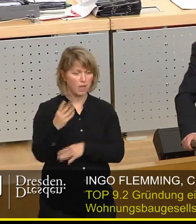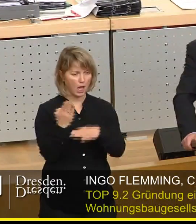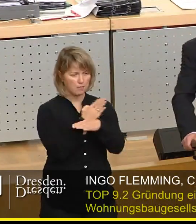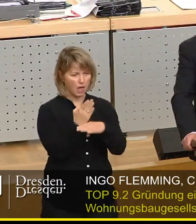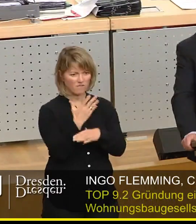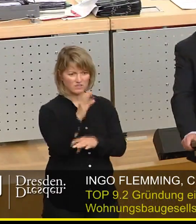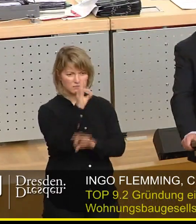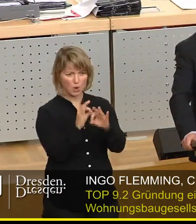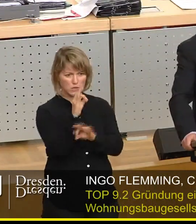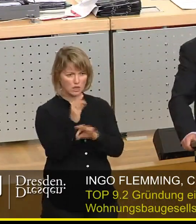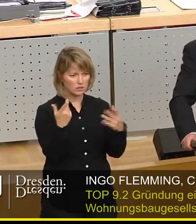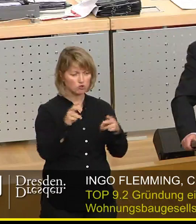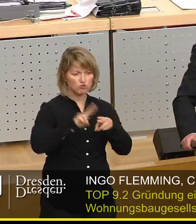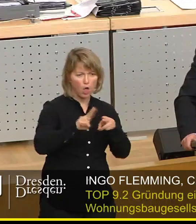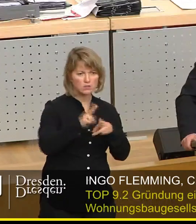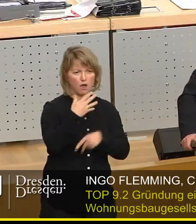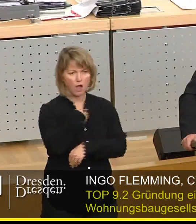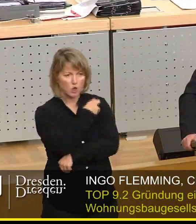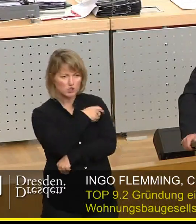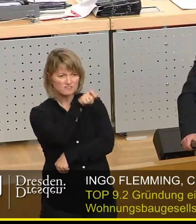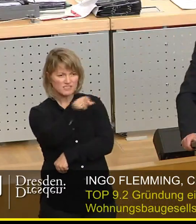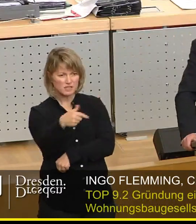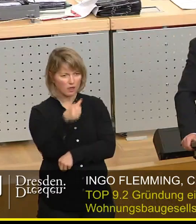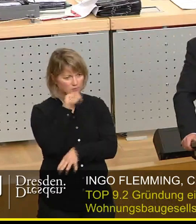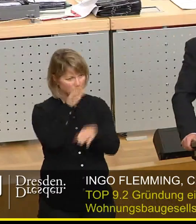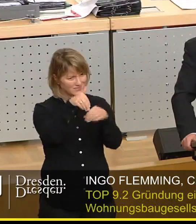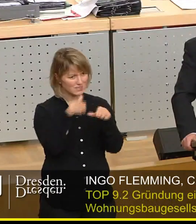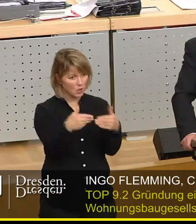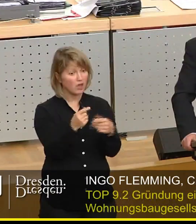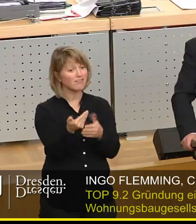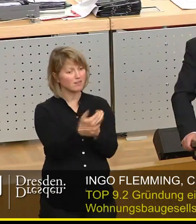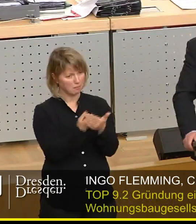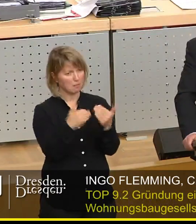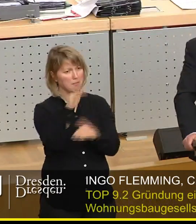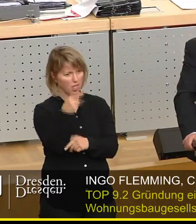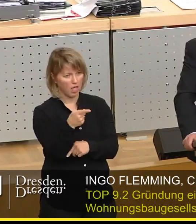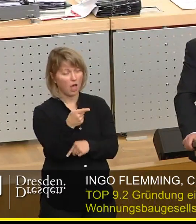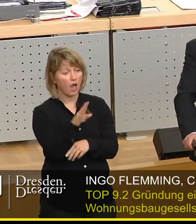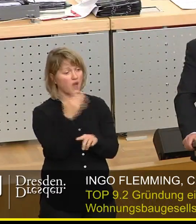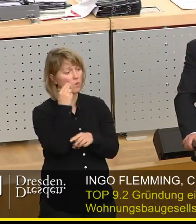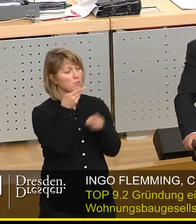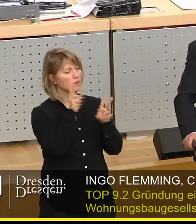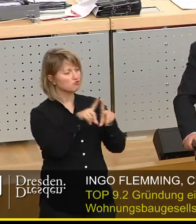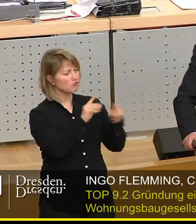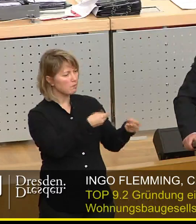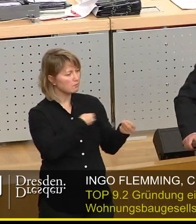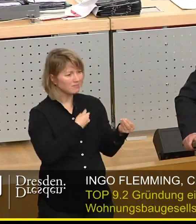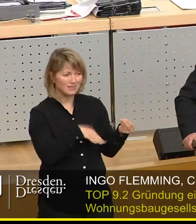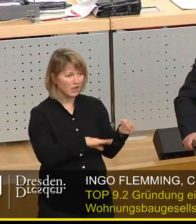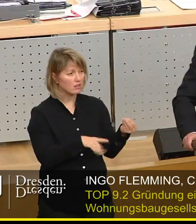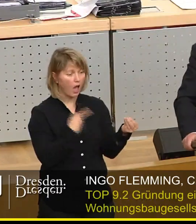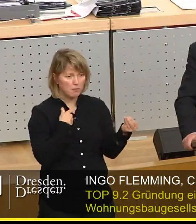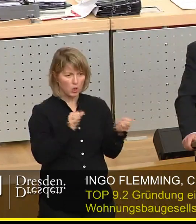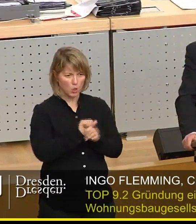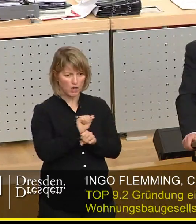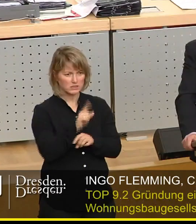dazwischen? Was machen wir mit dem Schlosser und der Krankenschwester, die mehr verdienen, als dass sie einen Wohnberechtigungsschein bekommen können, die aber auch